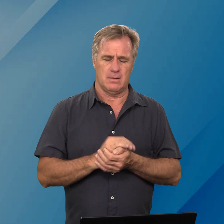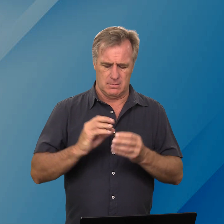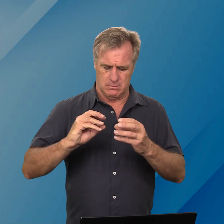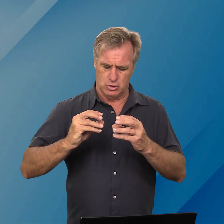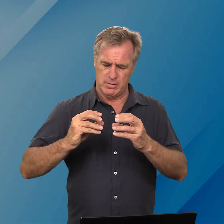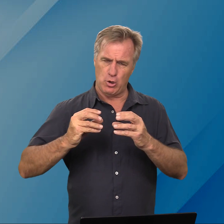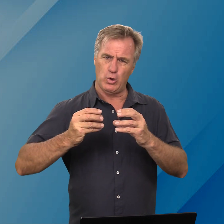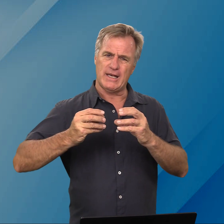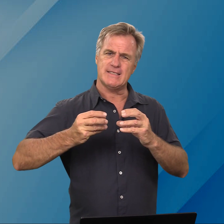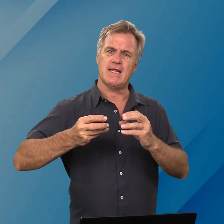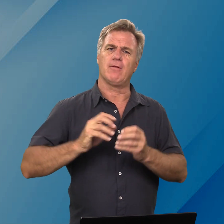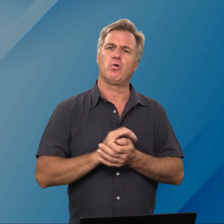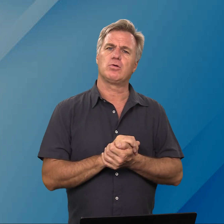moet so bykie groter gestel word